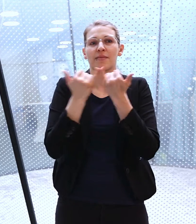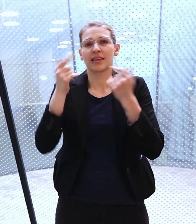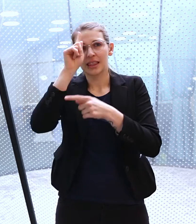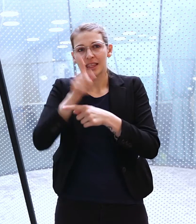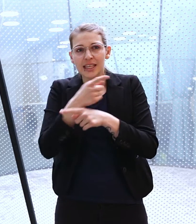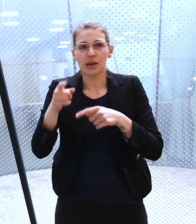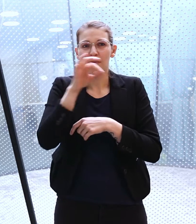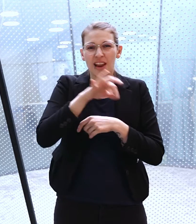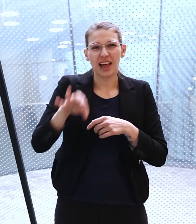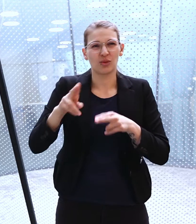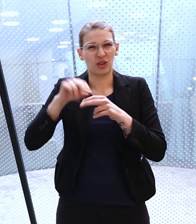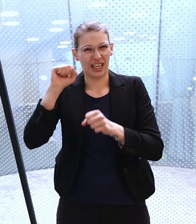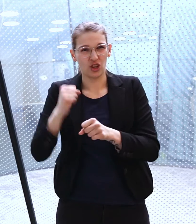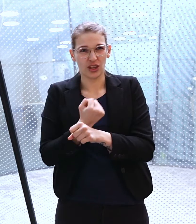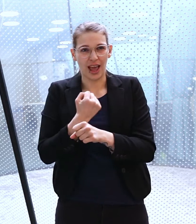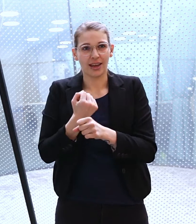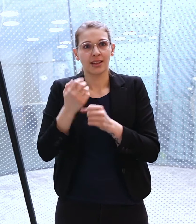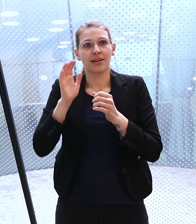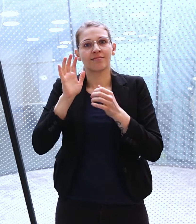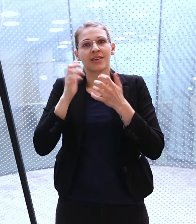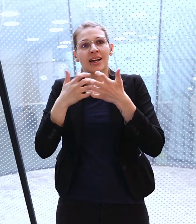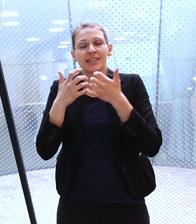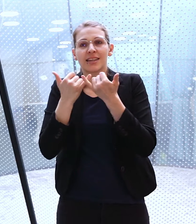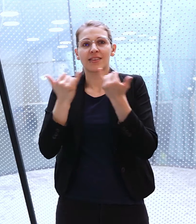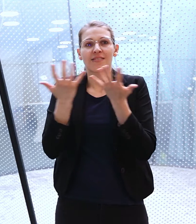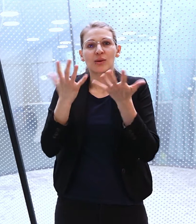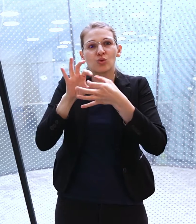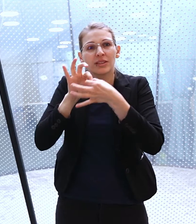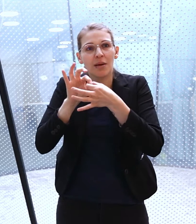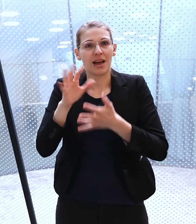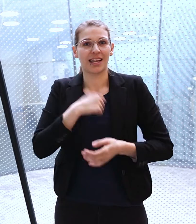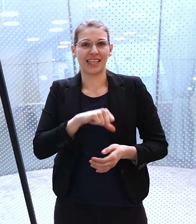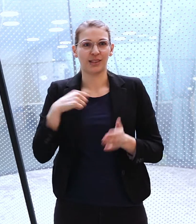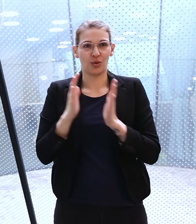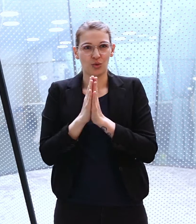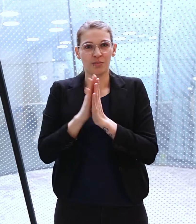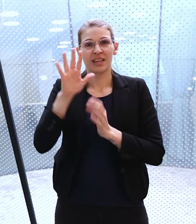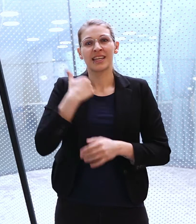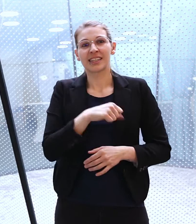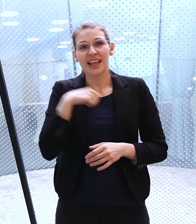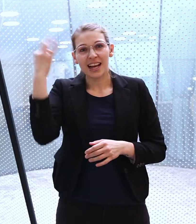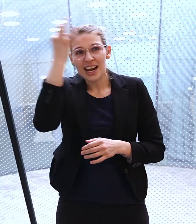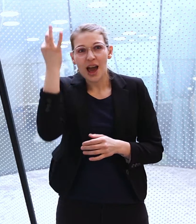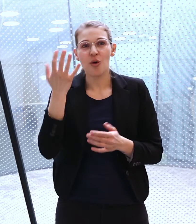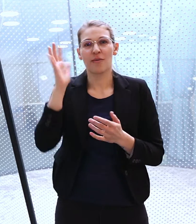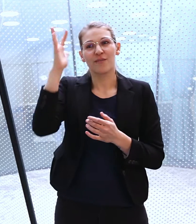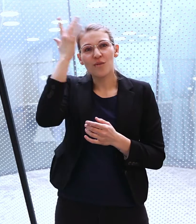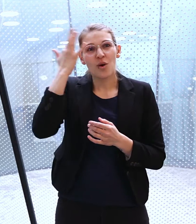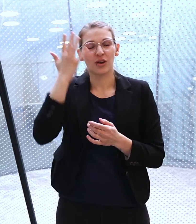entstanden ist. Es beschreibt Tiere, Pflanzen und Steine und erklärt, wie sie mit verschiedenen Vorstellungen